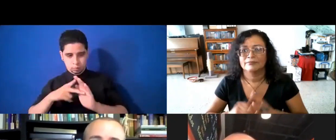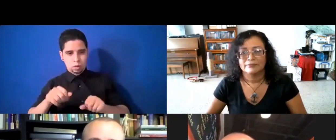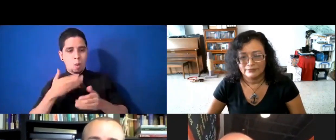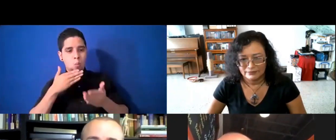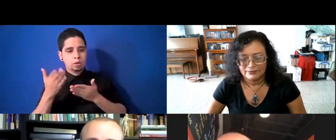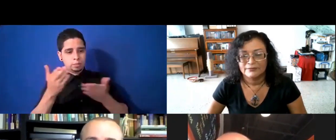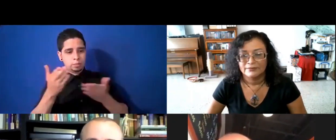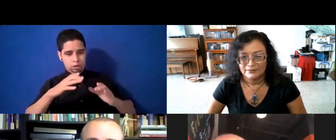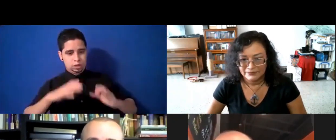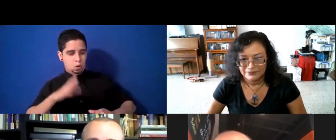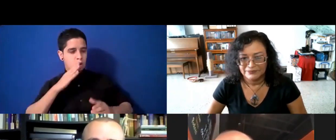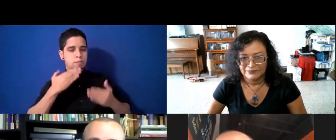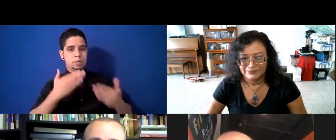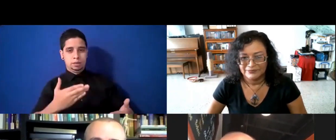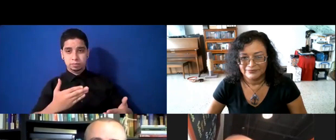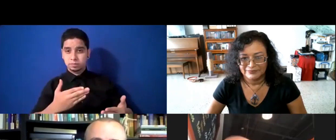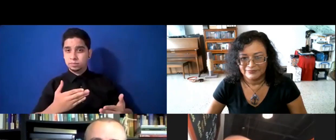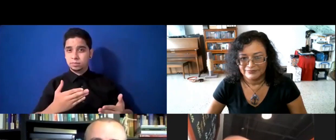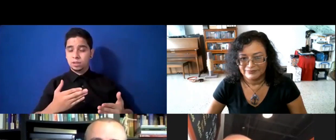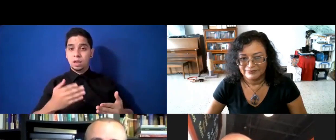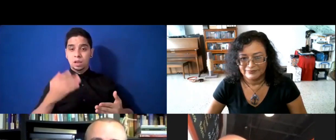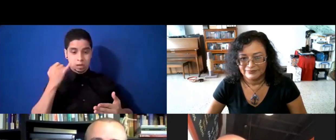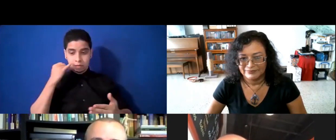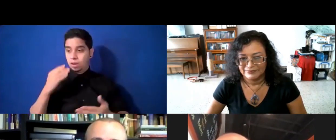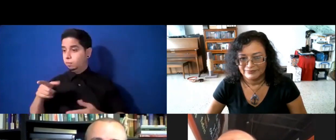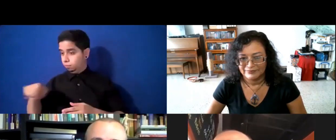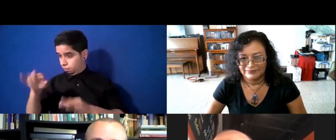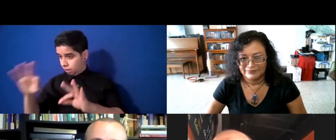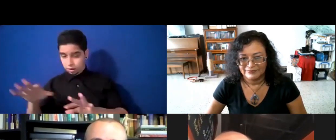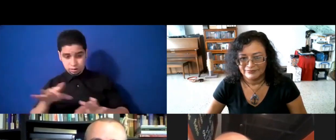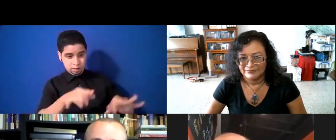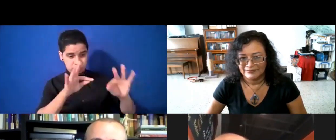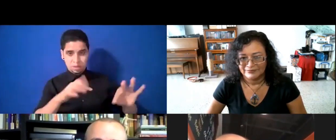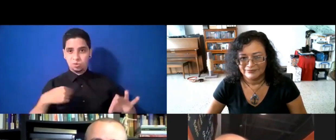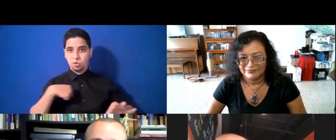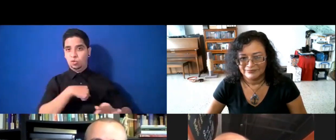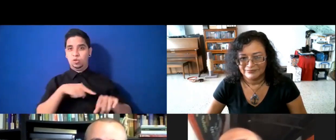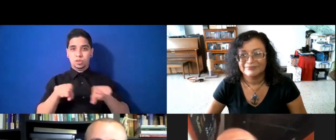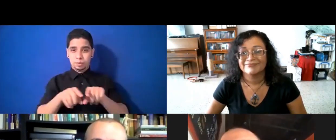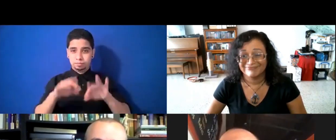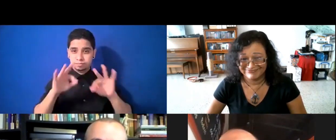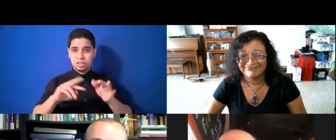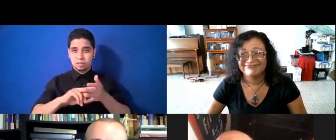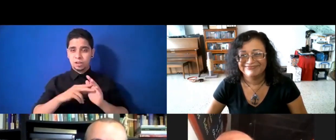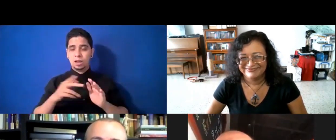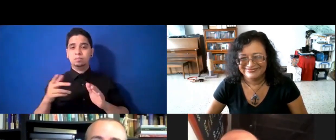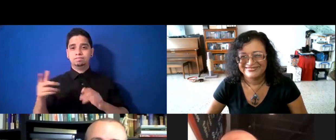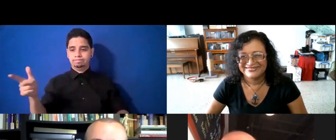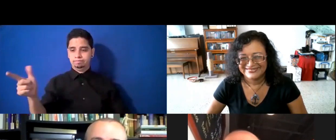van a estar bien, nosotros vamos a estar bien también, así que, es un efecto en cadena, no puede haber, uno que esté,